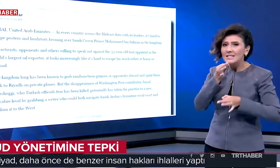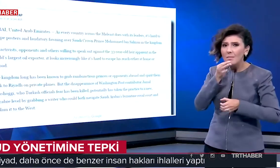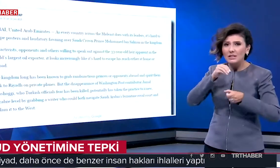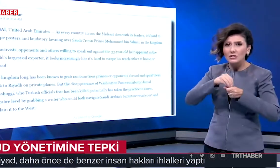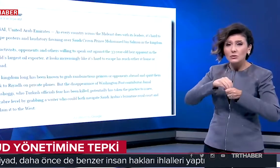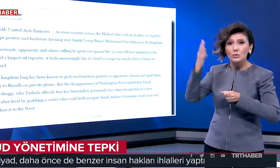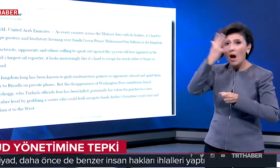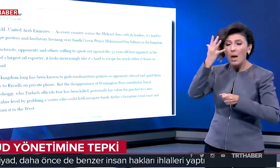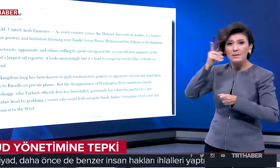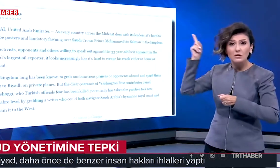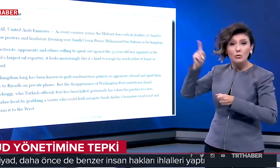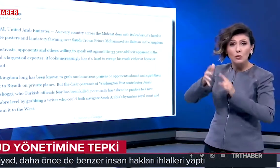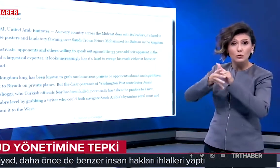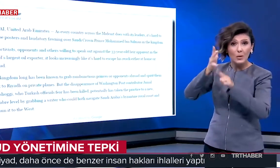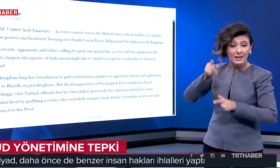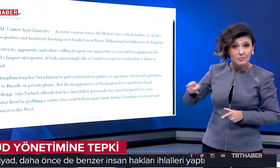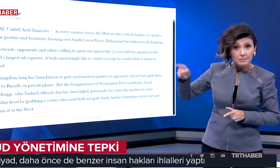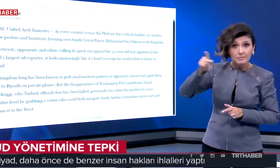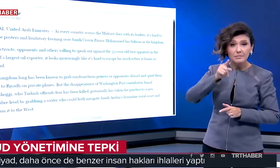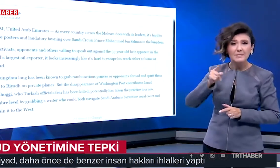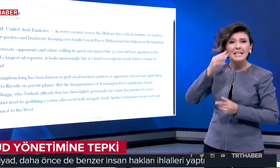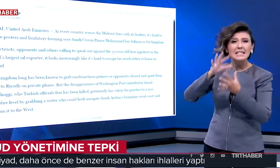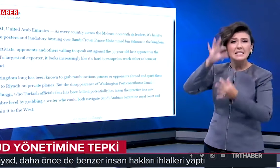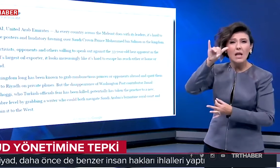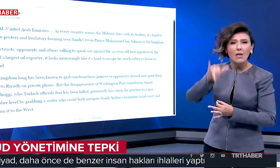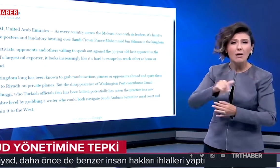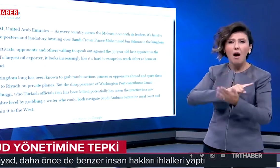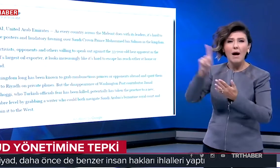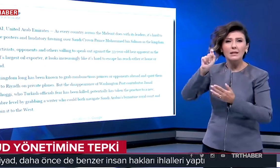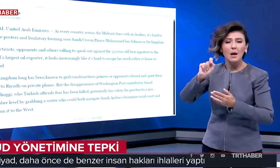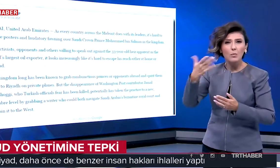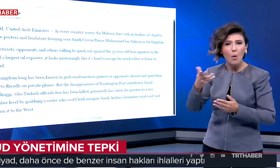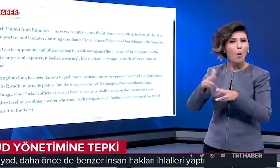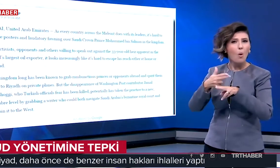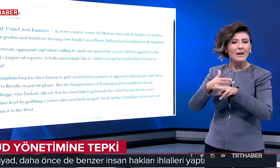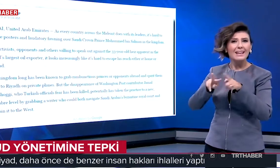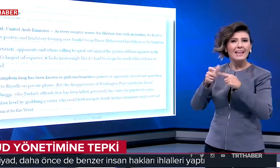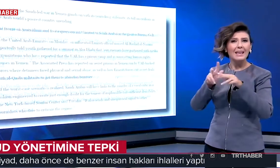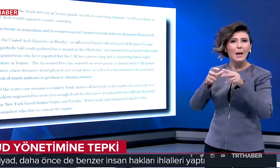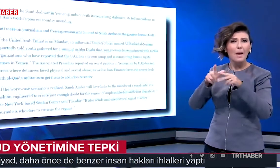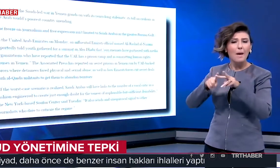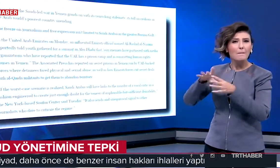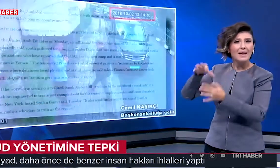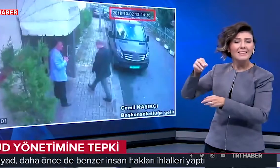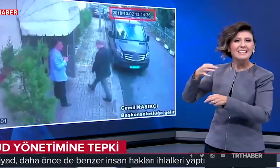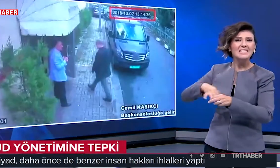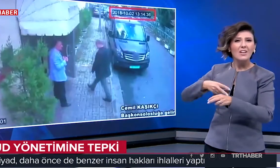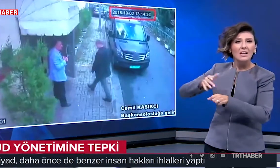yönetiminin insan haklarını ihlal eden benzer uygulamalarına değinildi. Örnek olarak Yemen'de katledilen siviller hatırlatıldı.